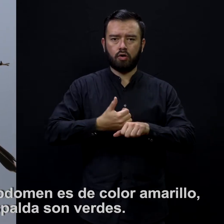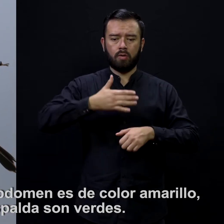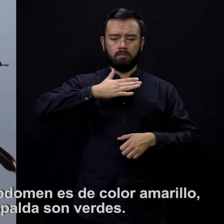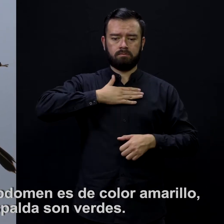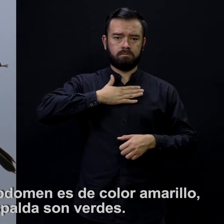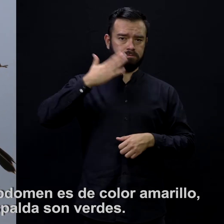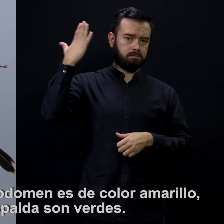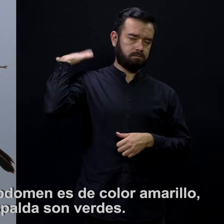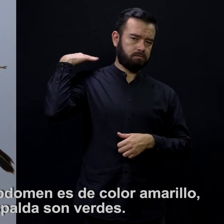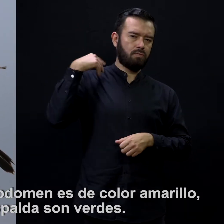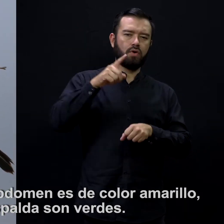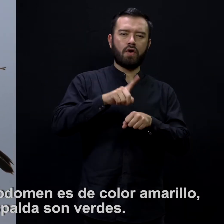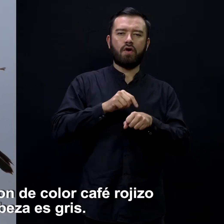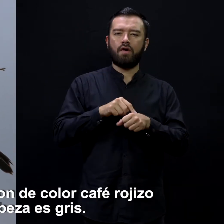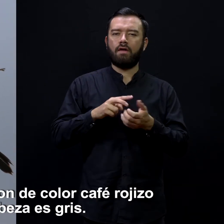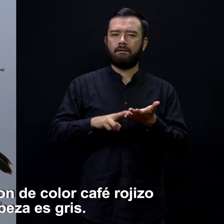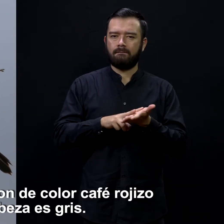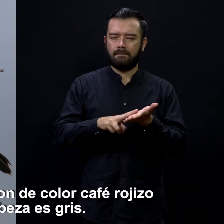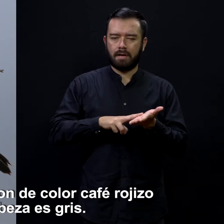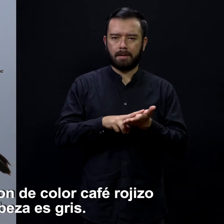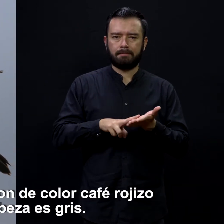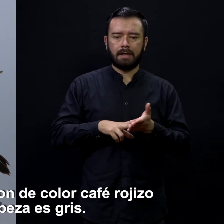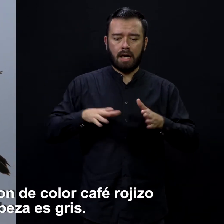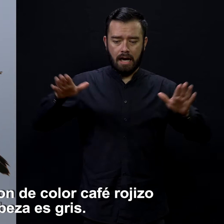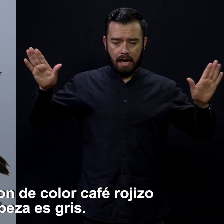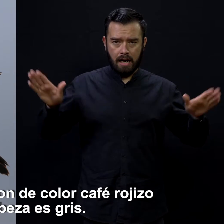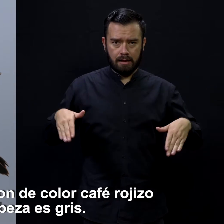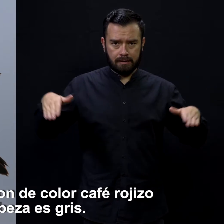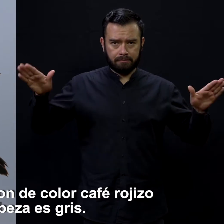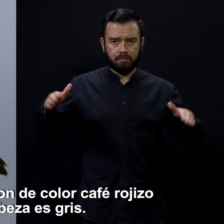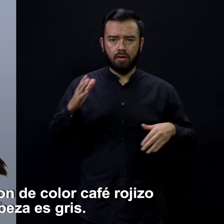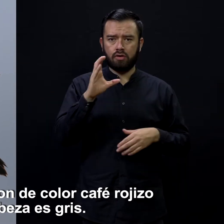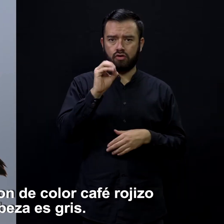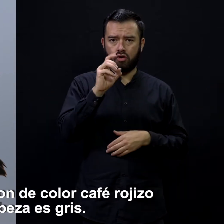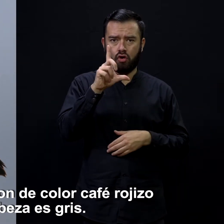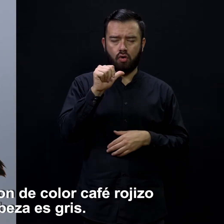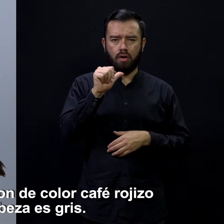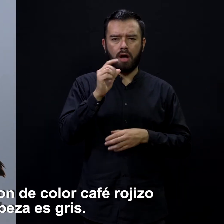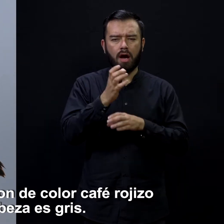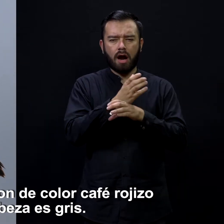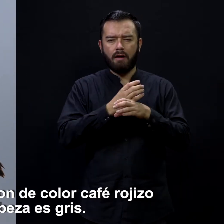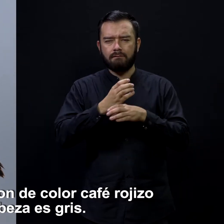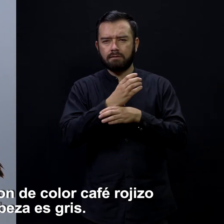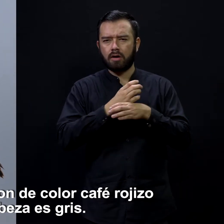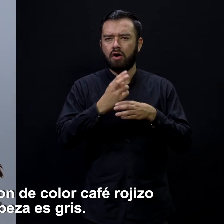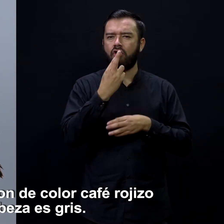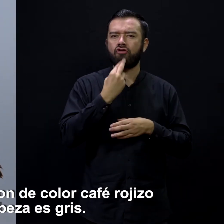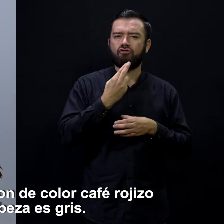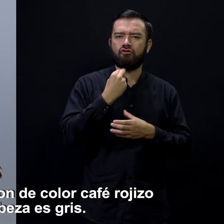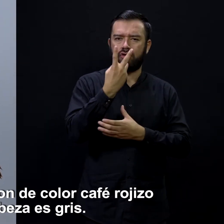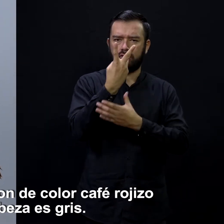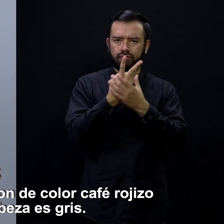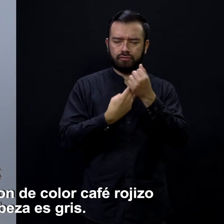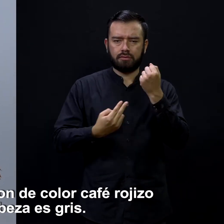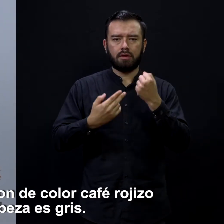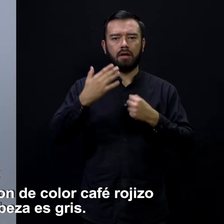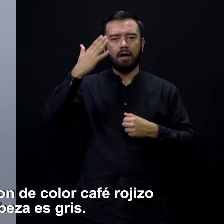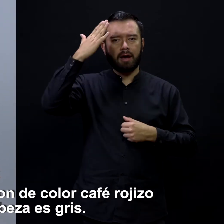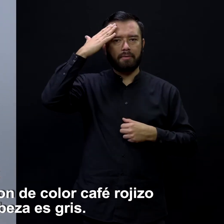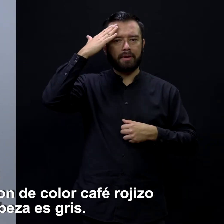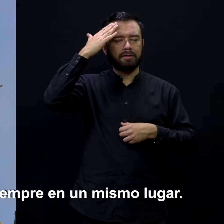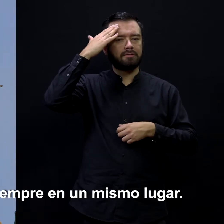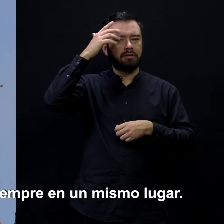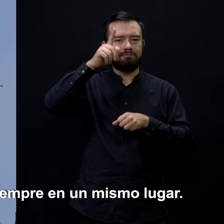espalda son verdes las alas y cola son de color café rojizo y su cabeza es gris